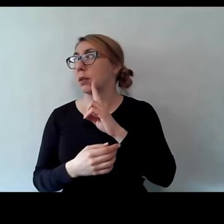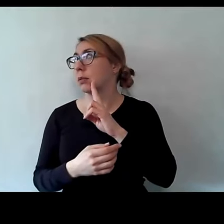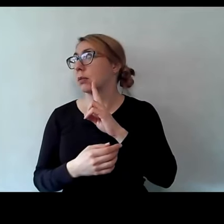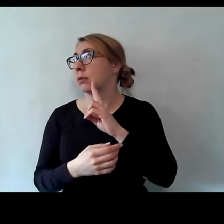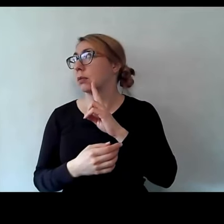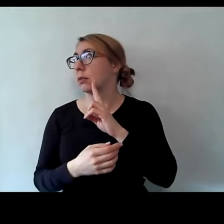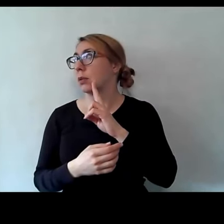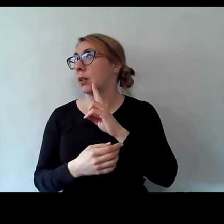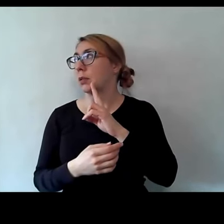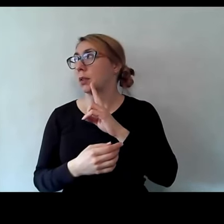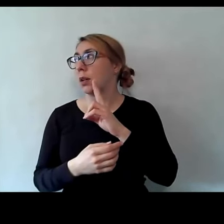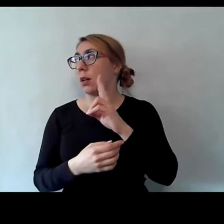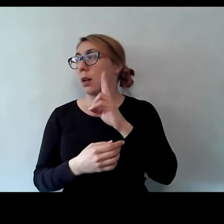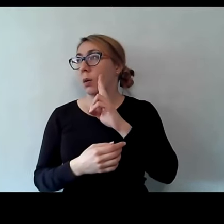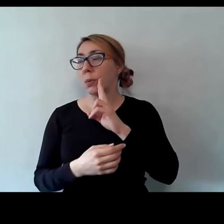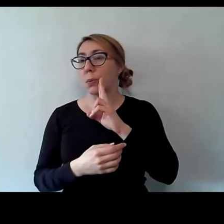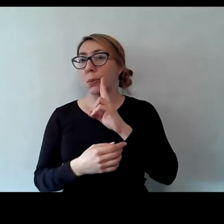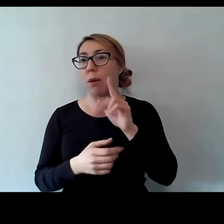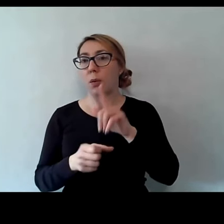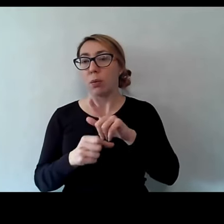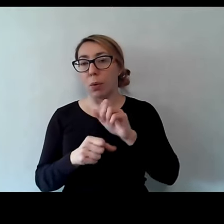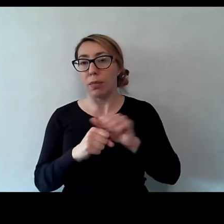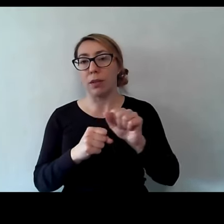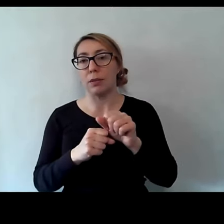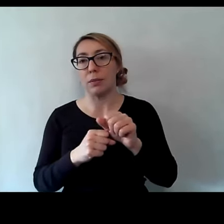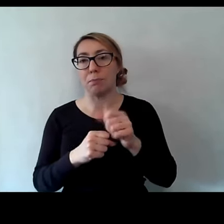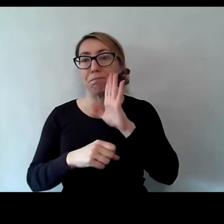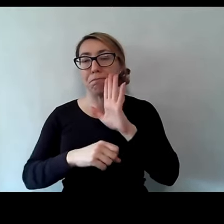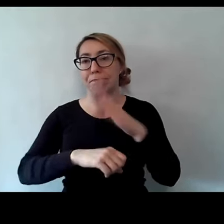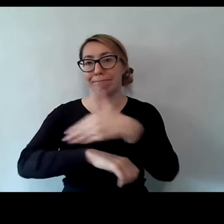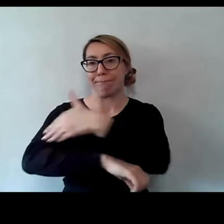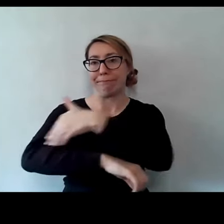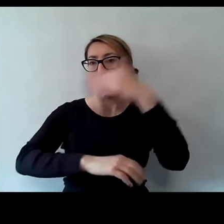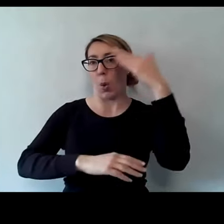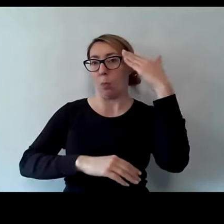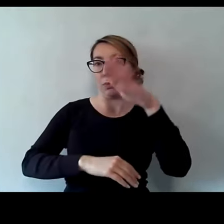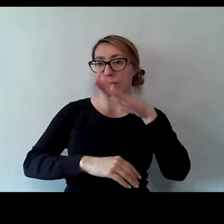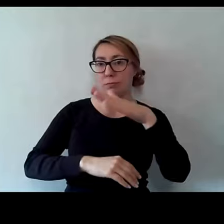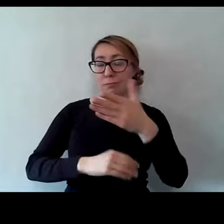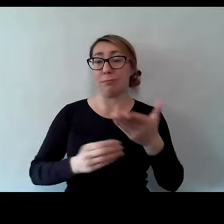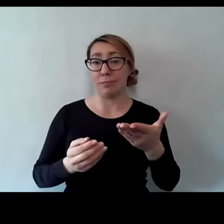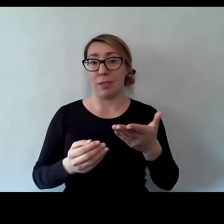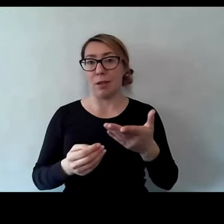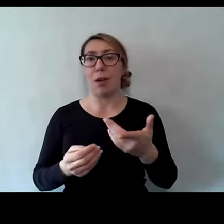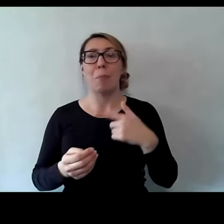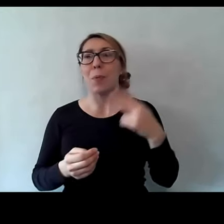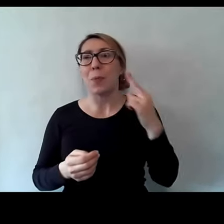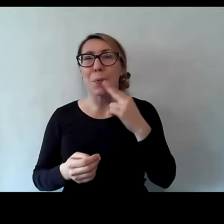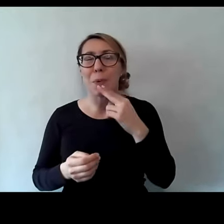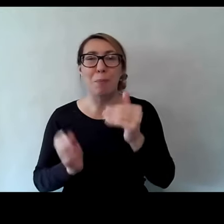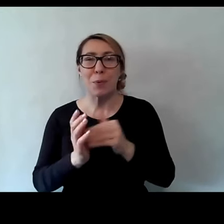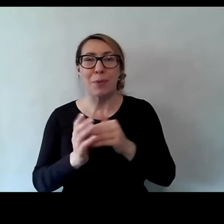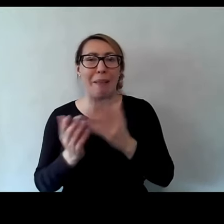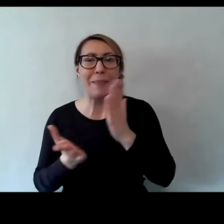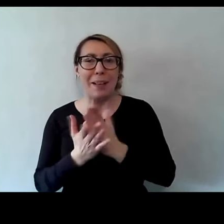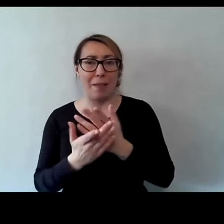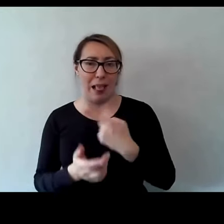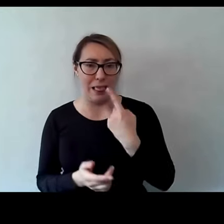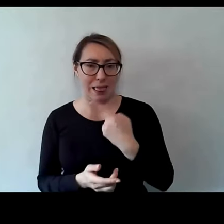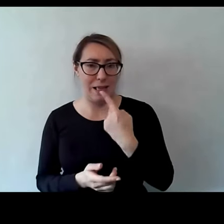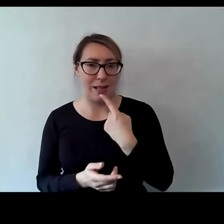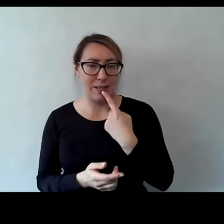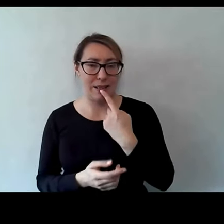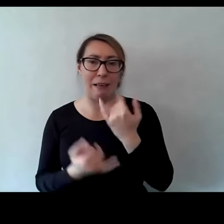obcokrajowcem, ponieważ jedyne, czego potrzebuje, to języka i nic ponadto, nie